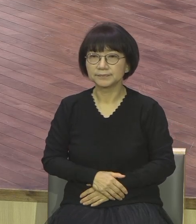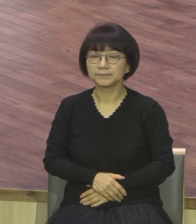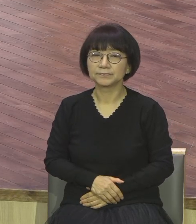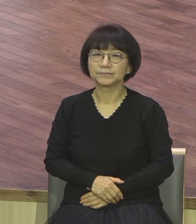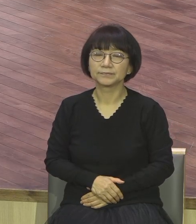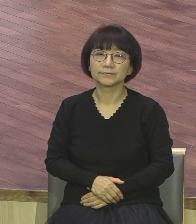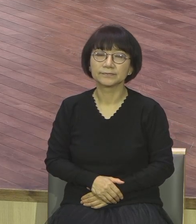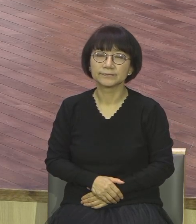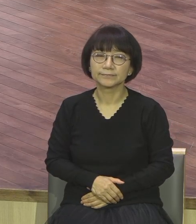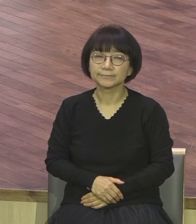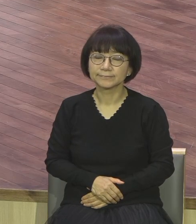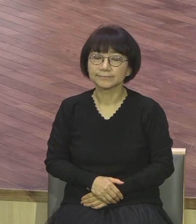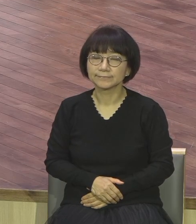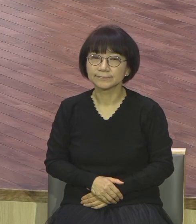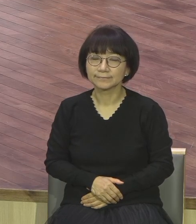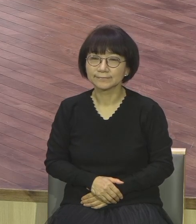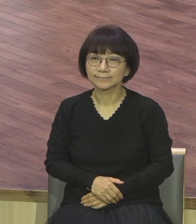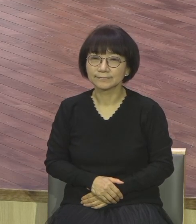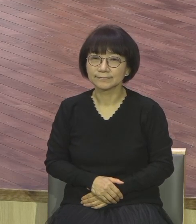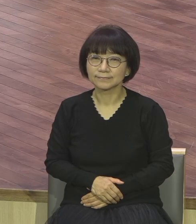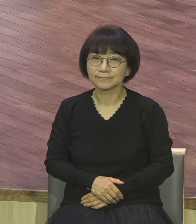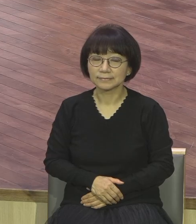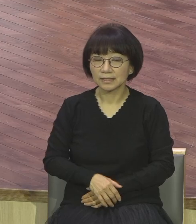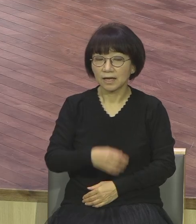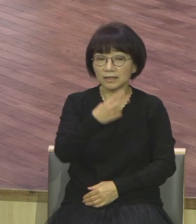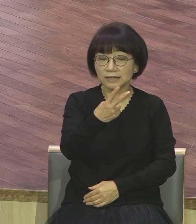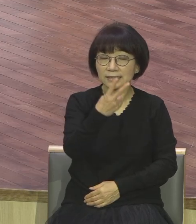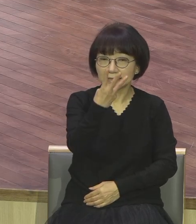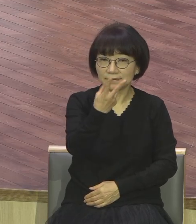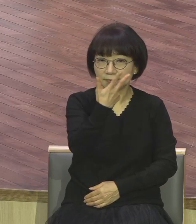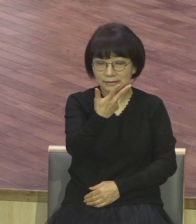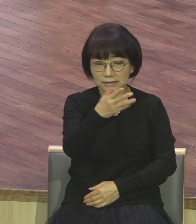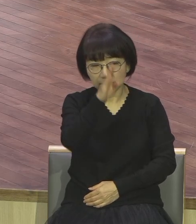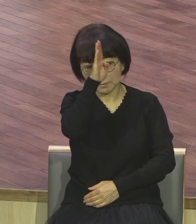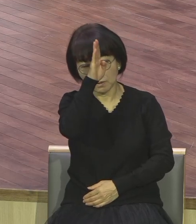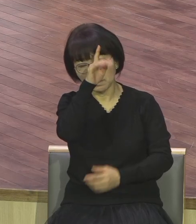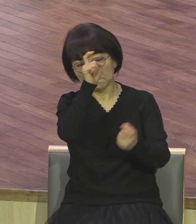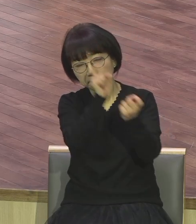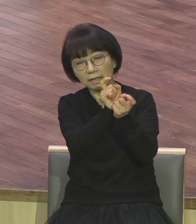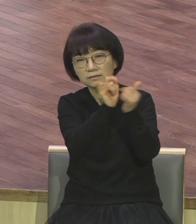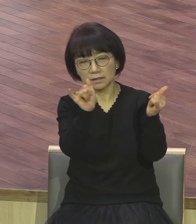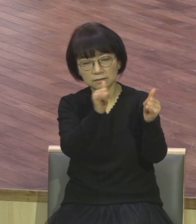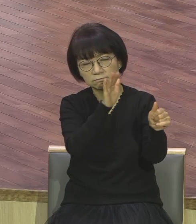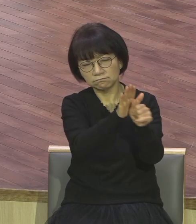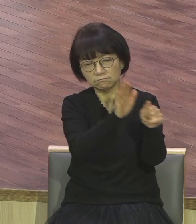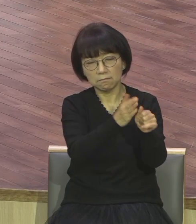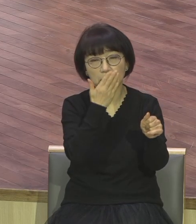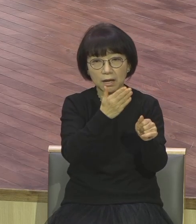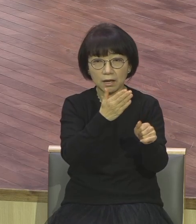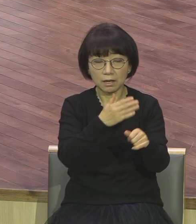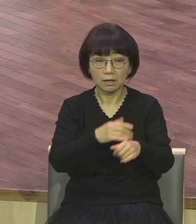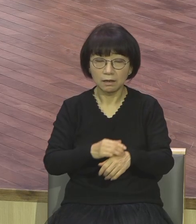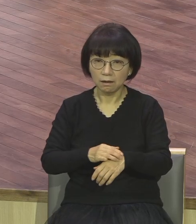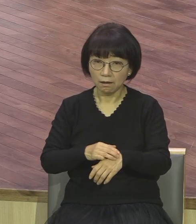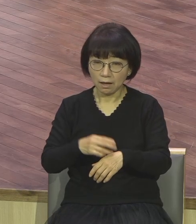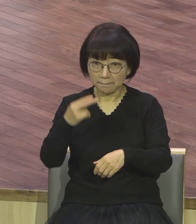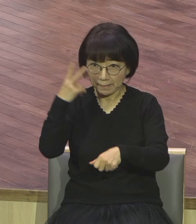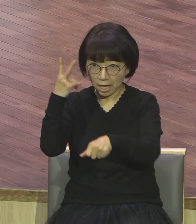이렇게 될 때 2, 3, 7일의 병든자를 살릴 수 있게 돼요 사도 바울이 바로 이런 사역을 잘했습니다 바울이 한 게